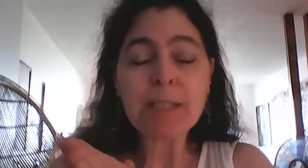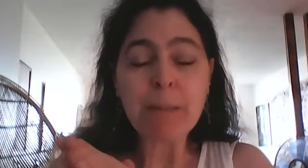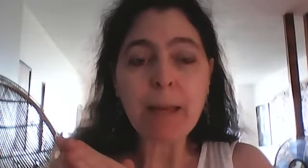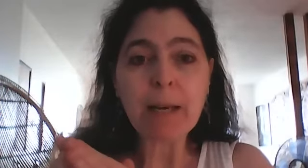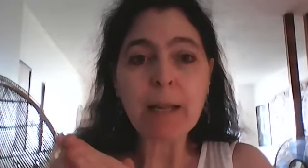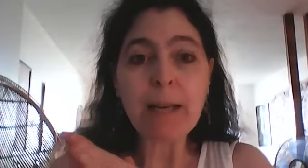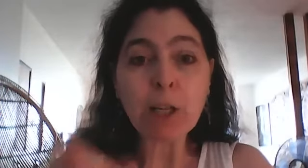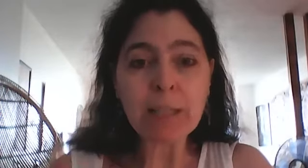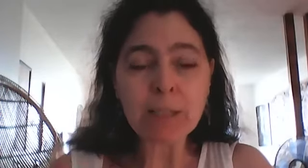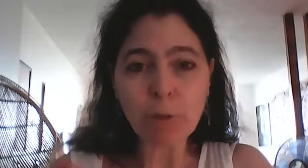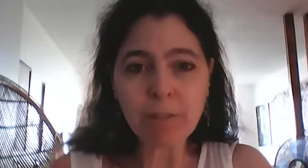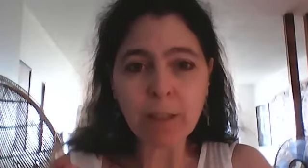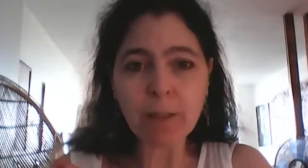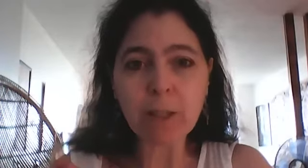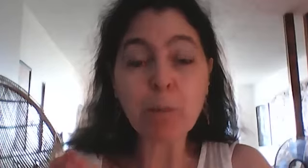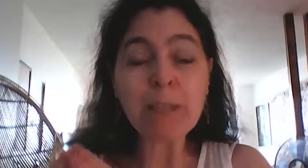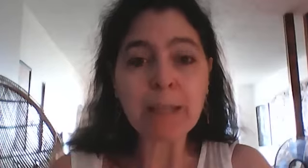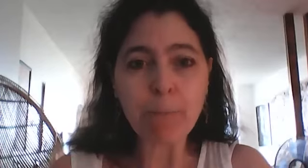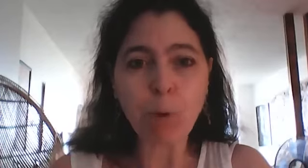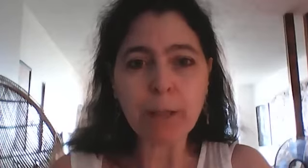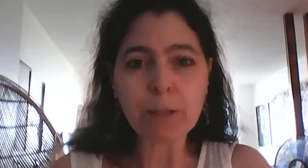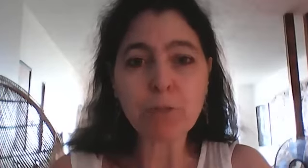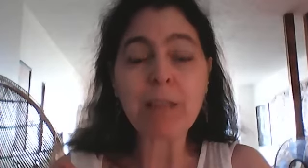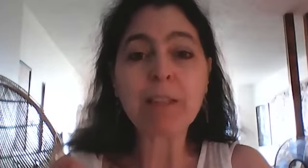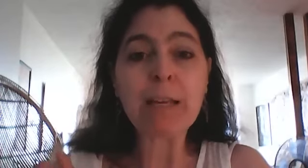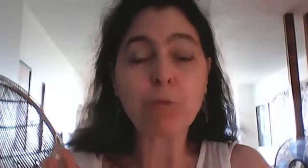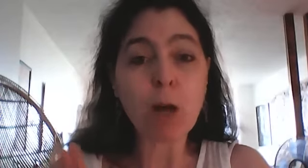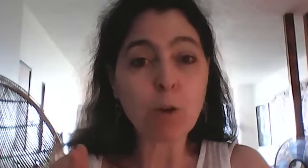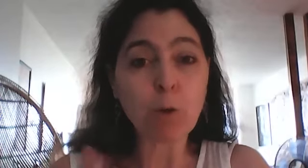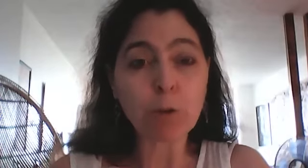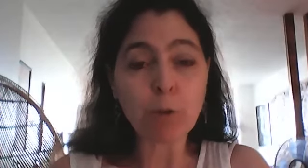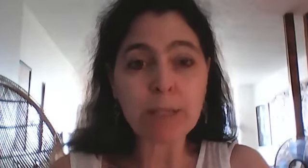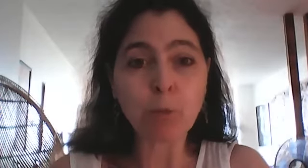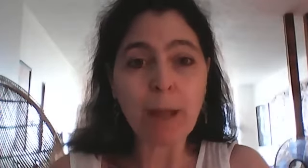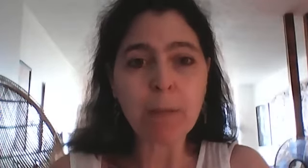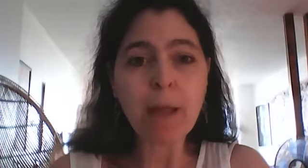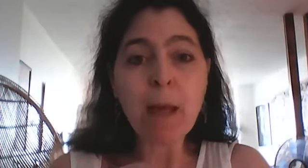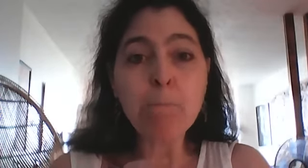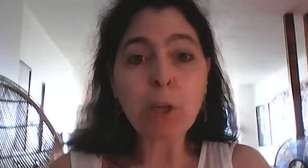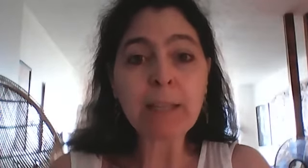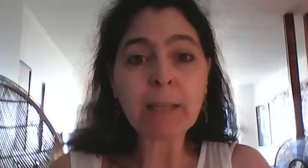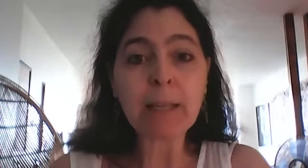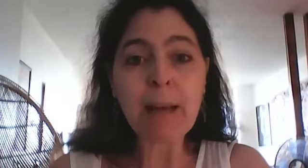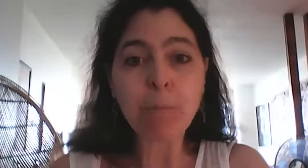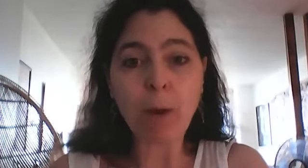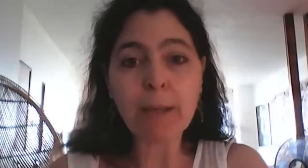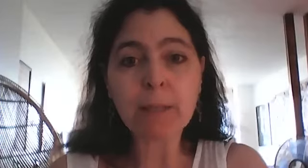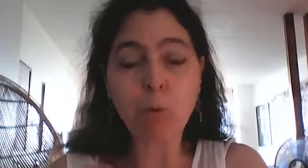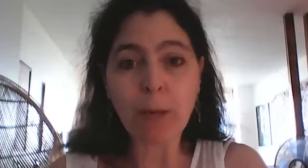qui s'appelle la connexion divine de monique la pointe je vous invite à aller voir son site web monique la pointe point